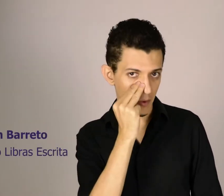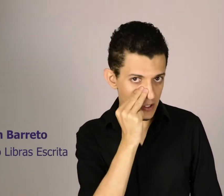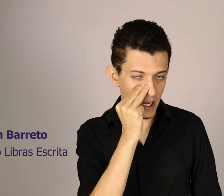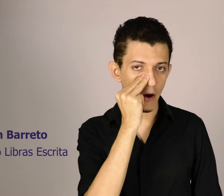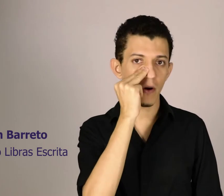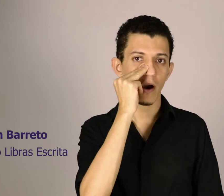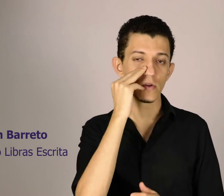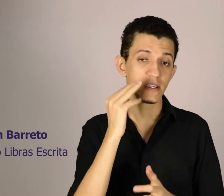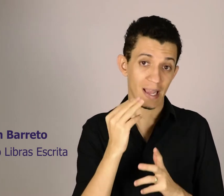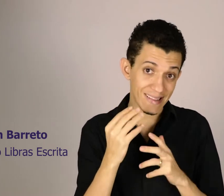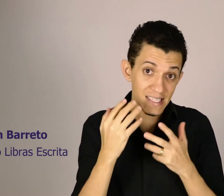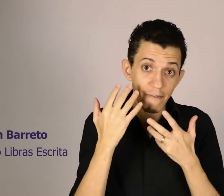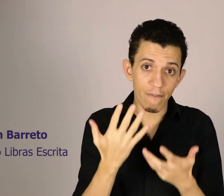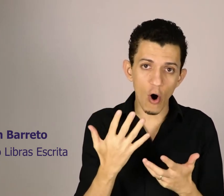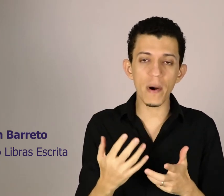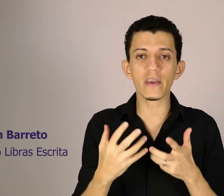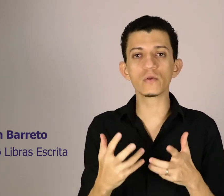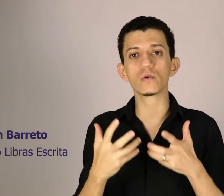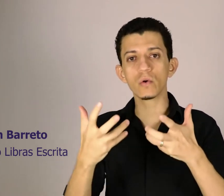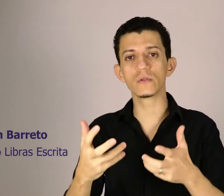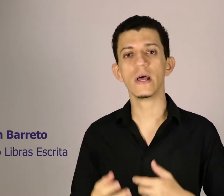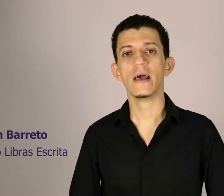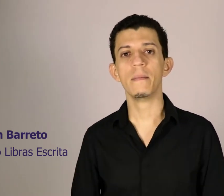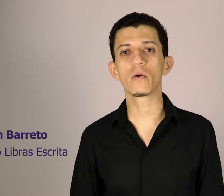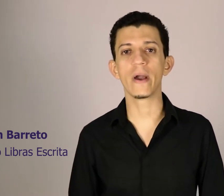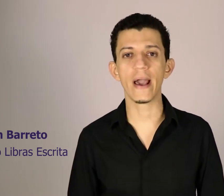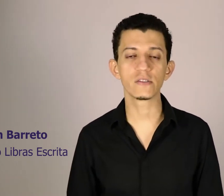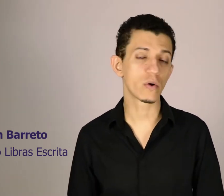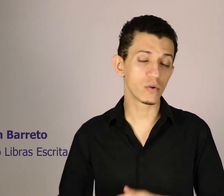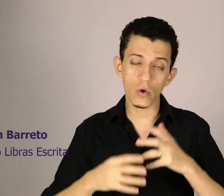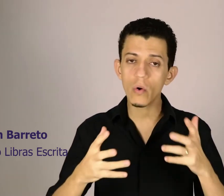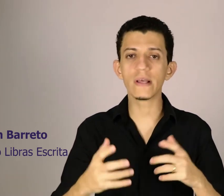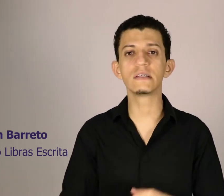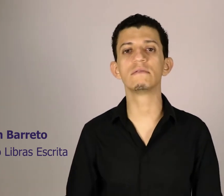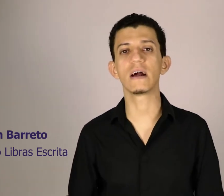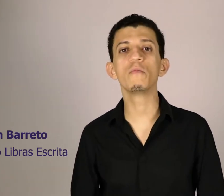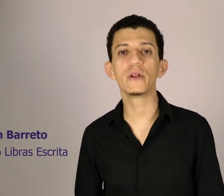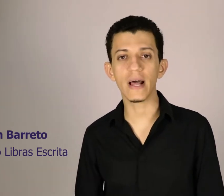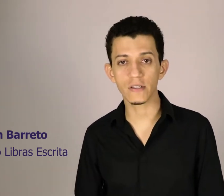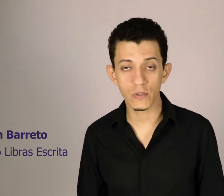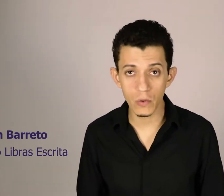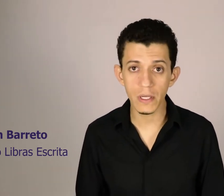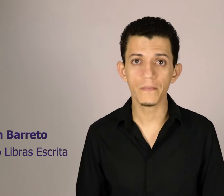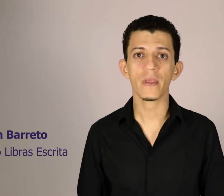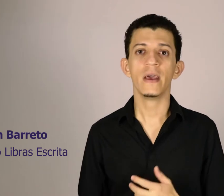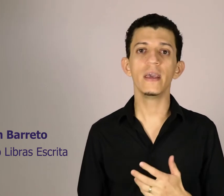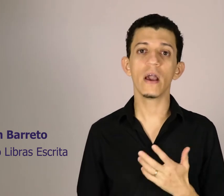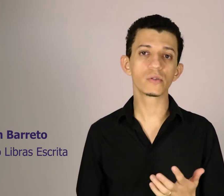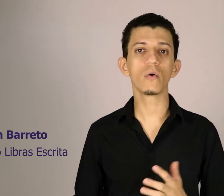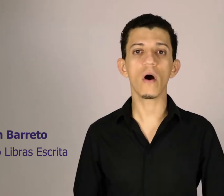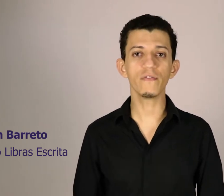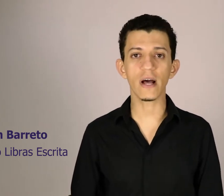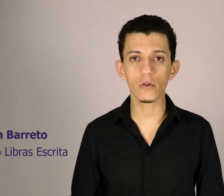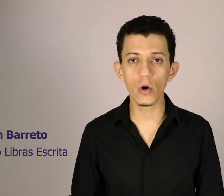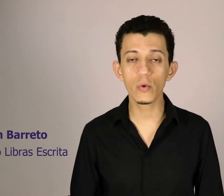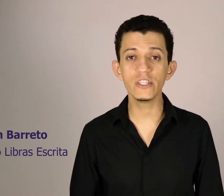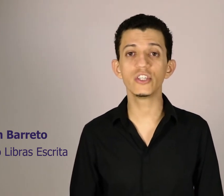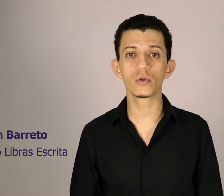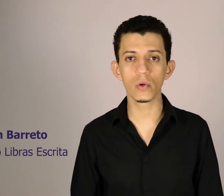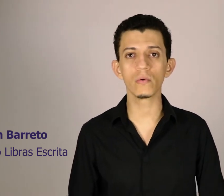o meu sinal, ou seja, é dessa forma que os surdos me conhecem, ou que eu sou conhecido na comunidade surda, e eu sou cofundador do Instituto